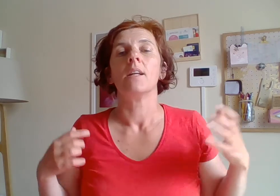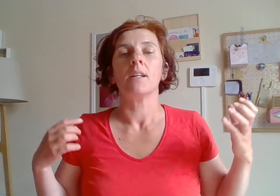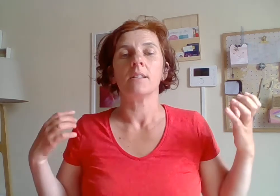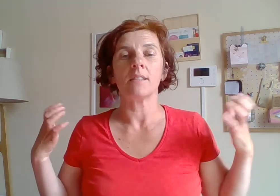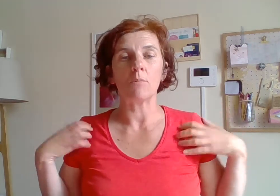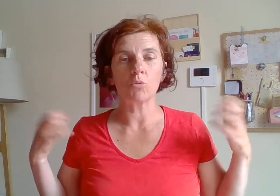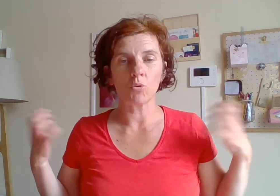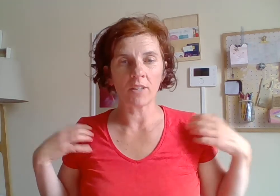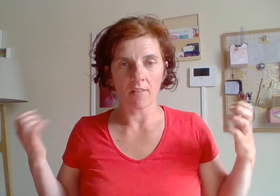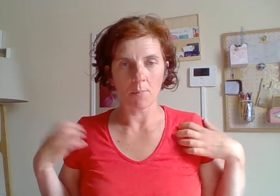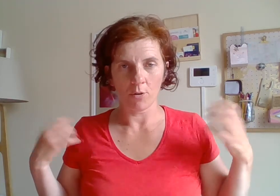Ça me saoule d'avoir peur.